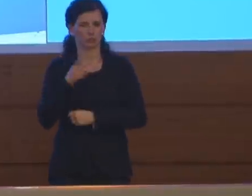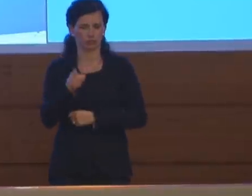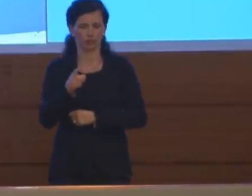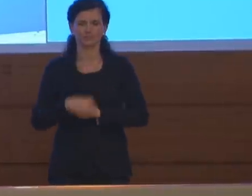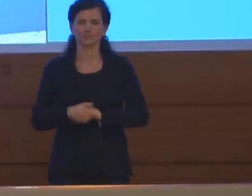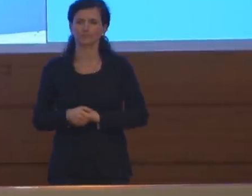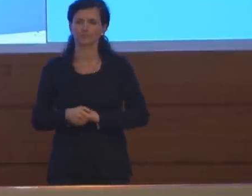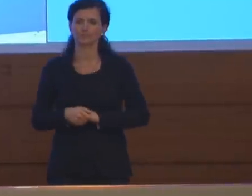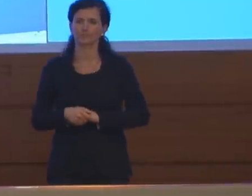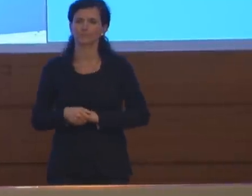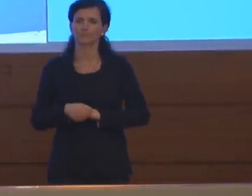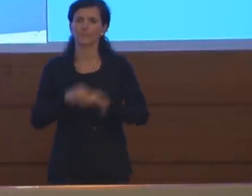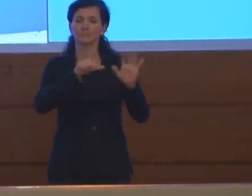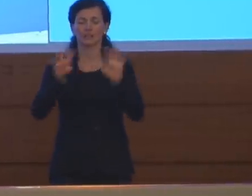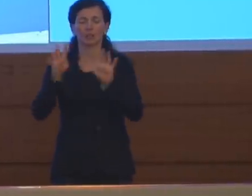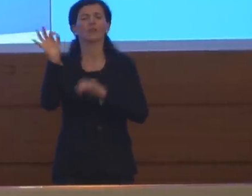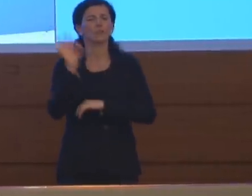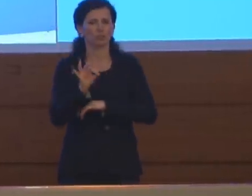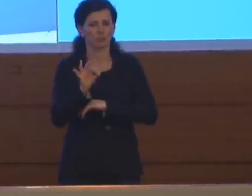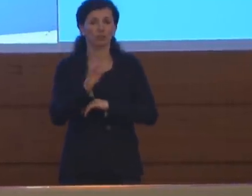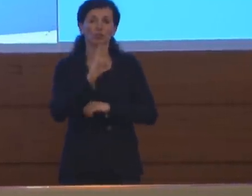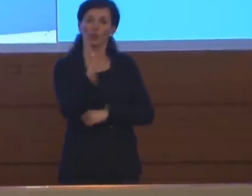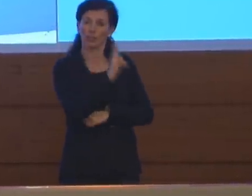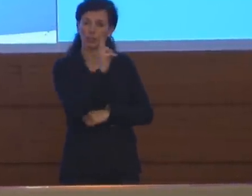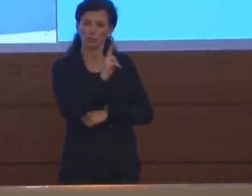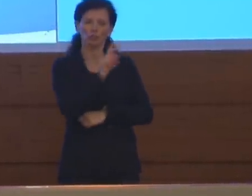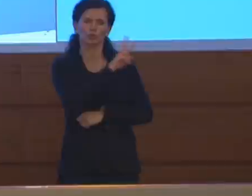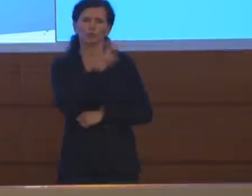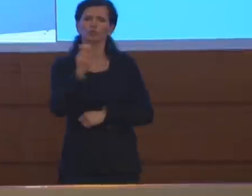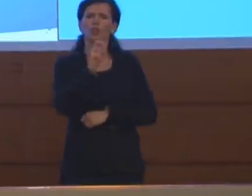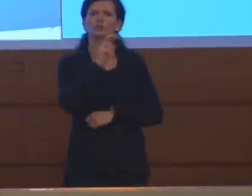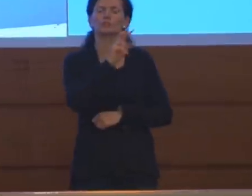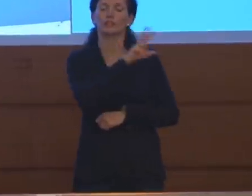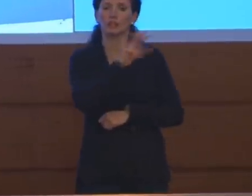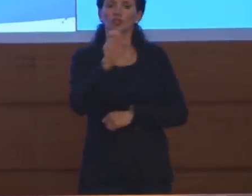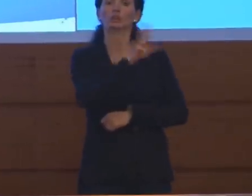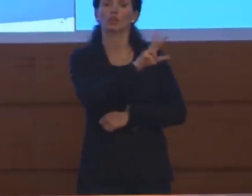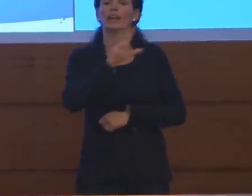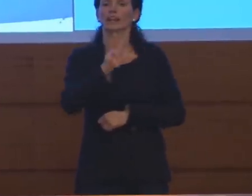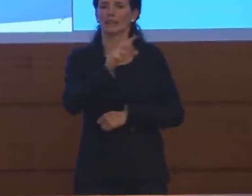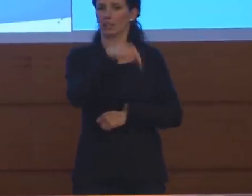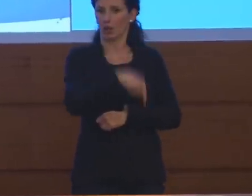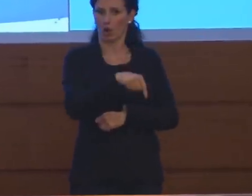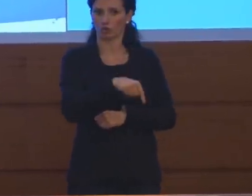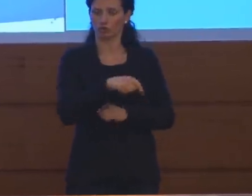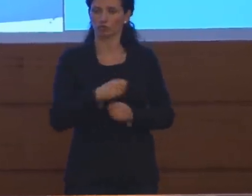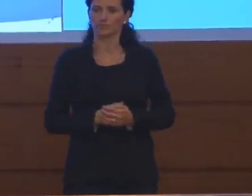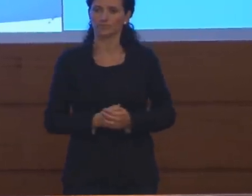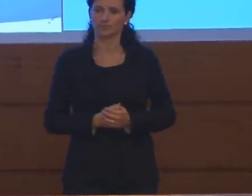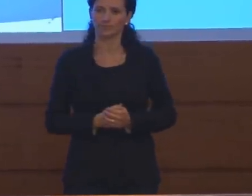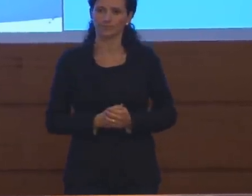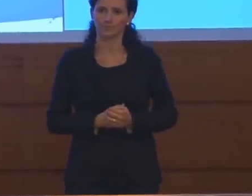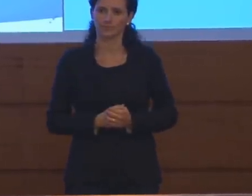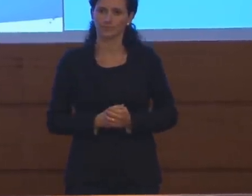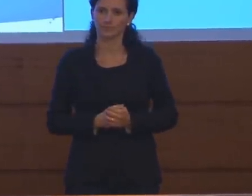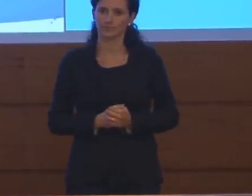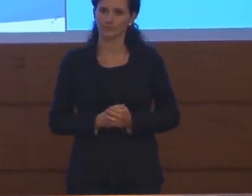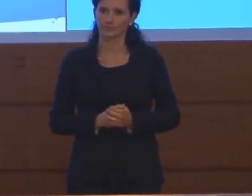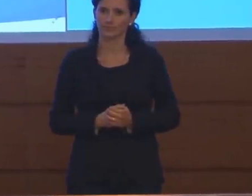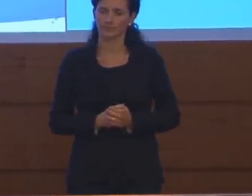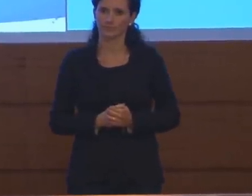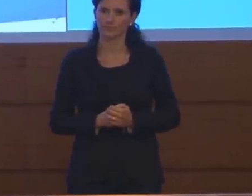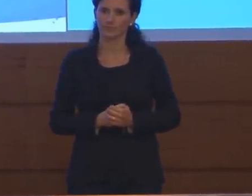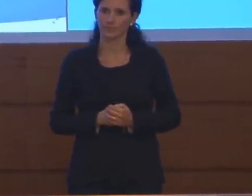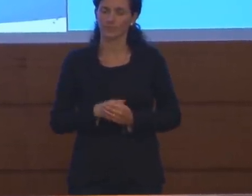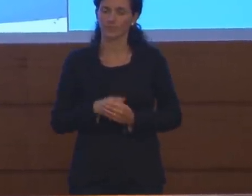dato dei deceduti è di 333 oggi. Passando al tema delle